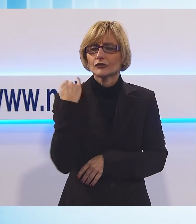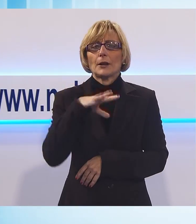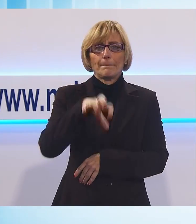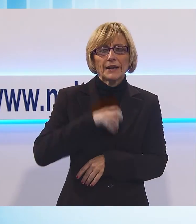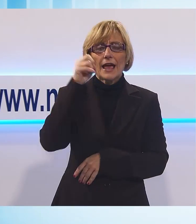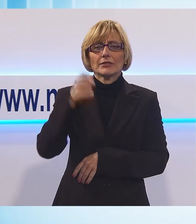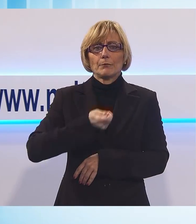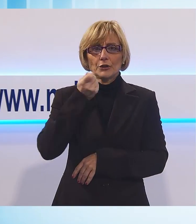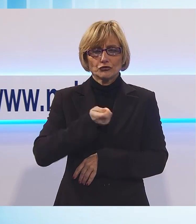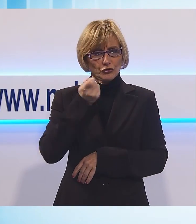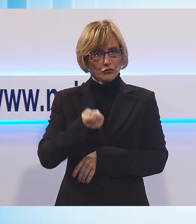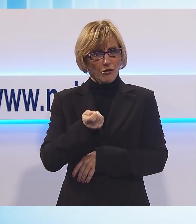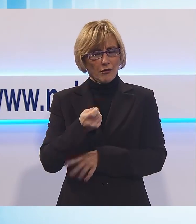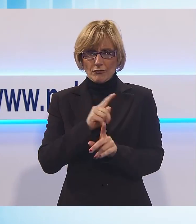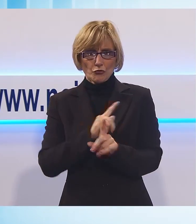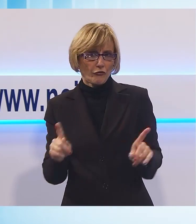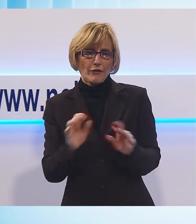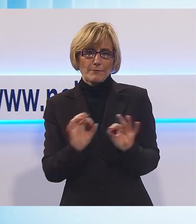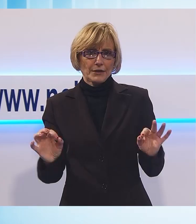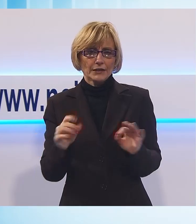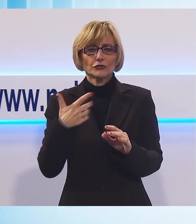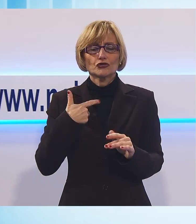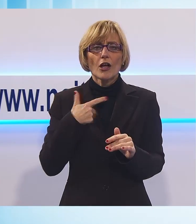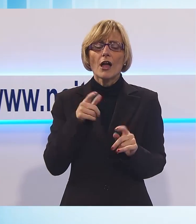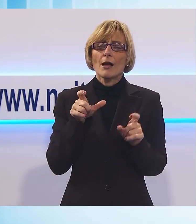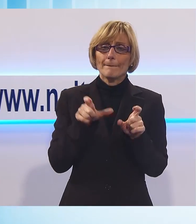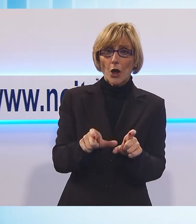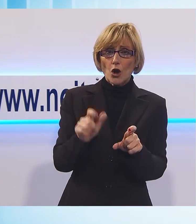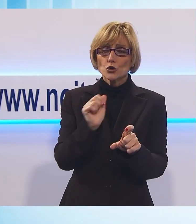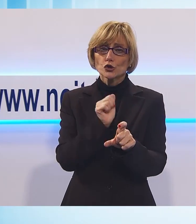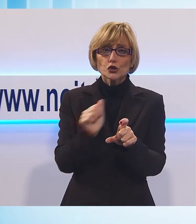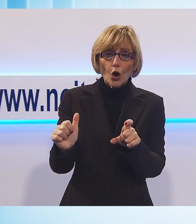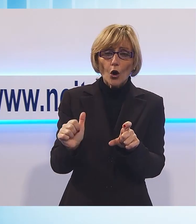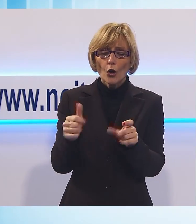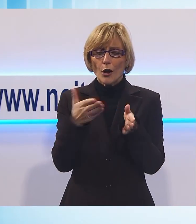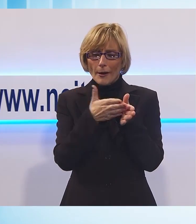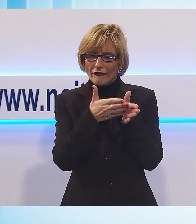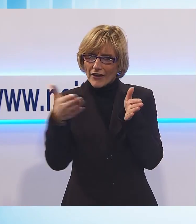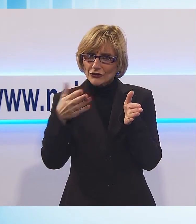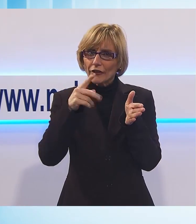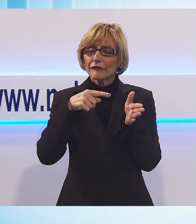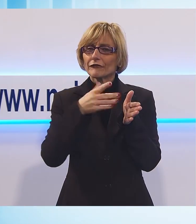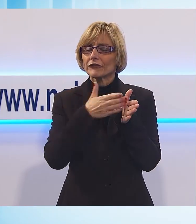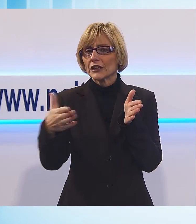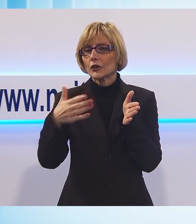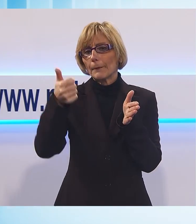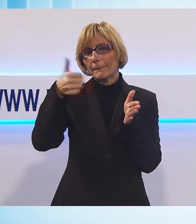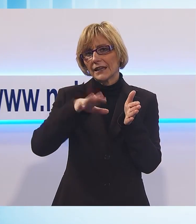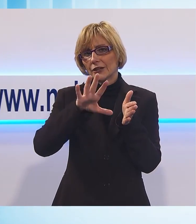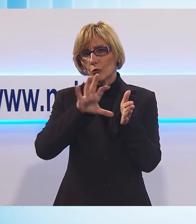sono milioni e si toglie a loro. C'è il blocco tranne che per la fascia che arriva fino a tre volte il minimo, 1